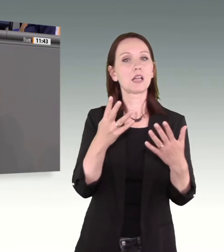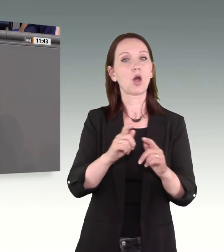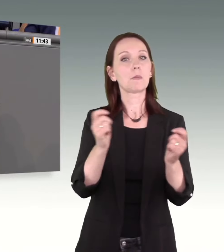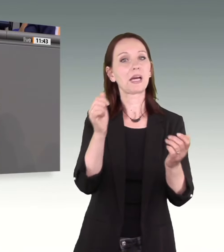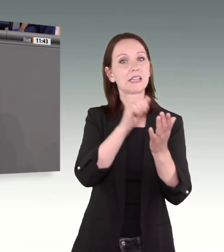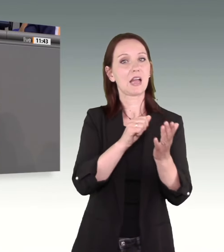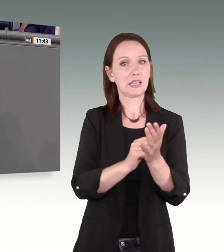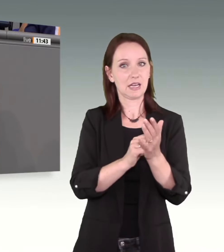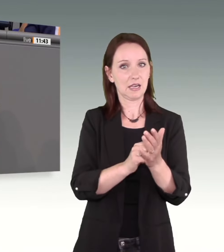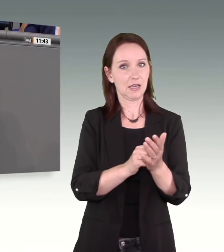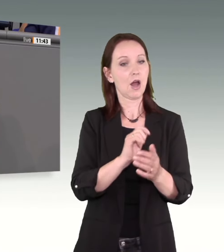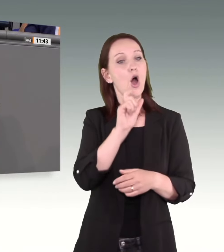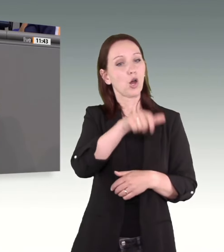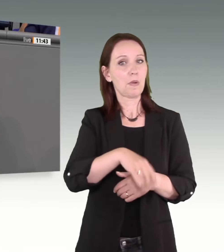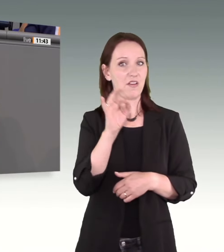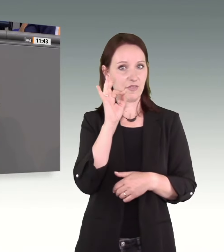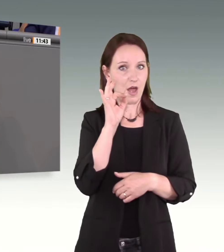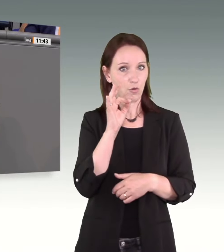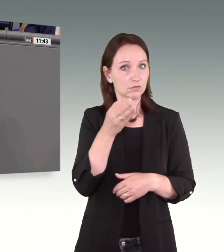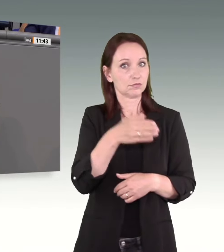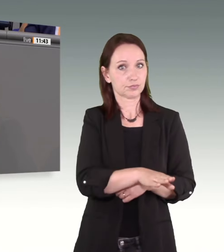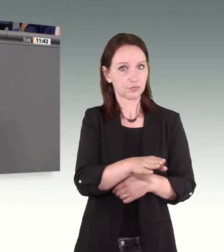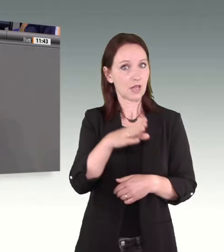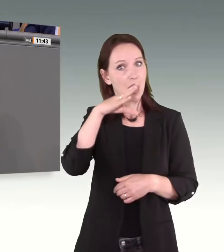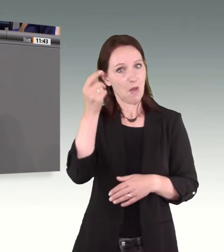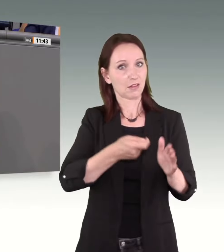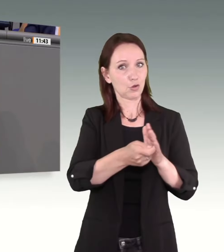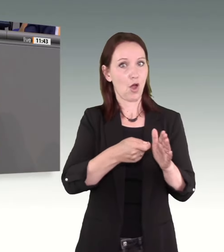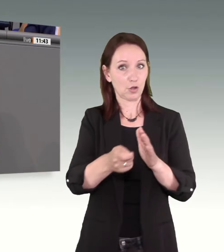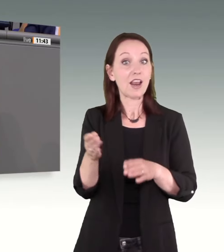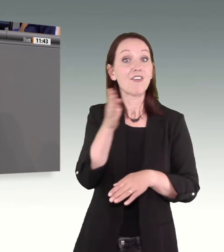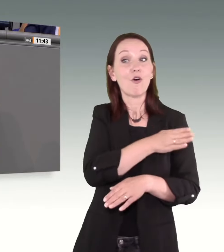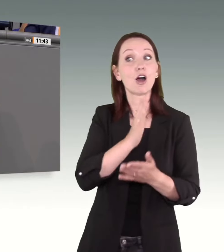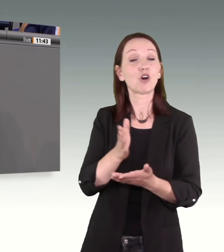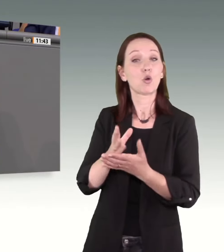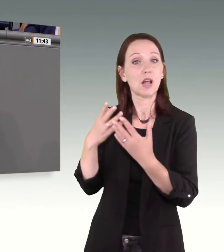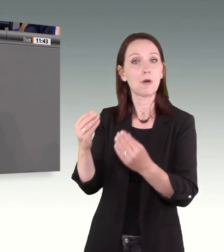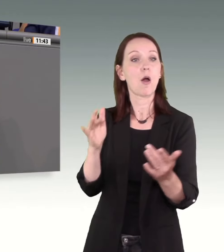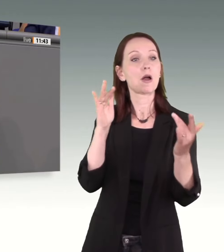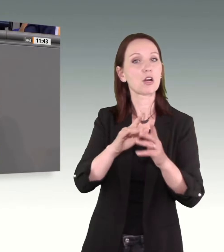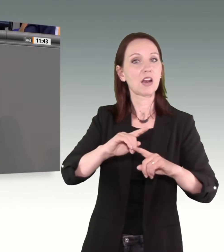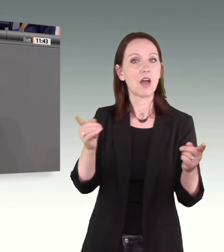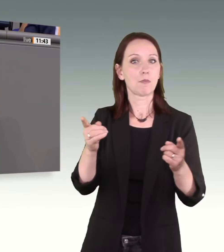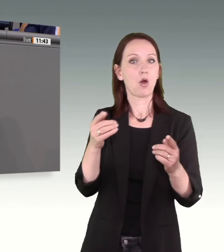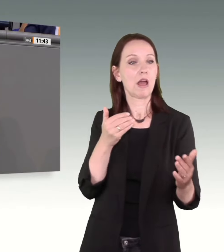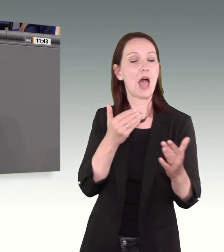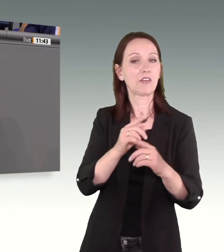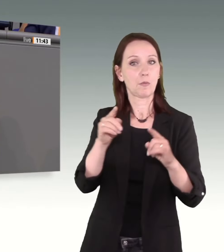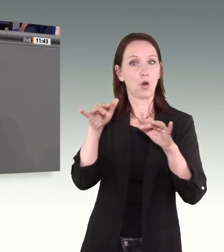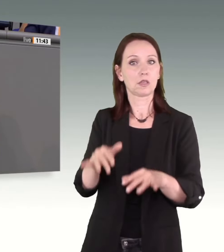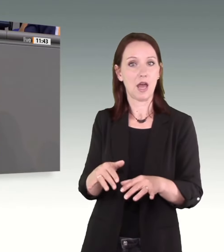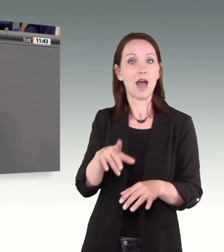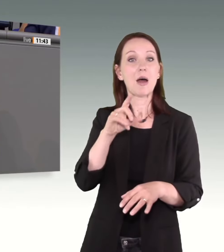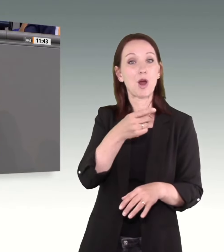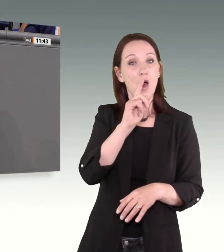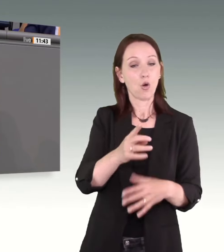vorher eben ein Kontakt- oder Annäherungsverbot verhängt wurde. 109 Frauen also, die sich Hilfe bei staatlichen Stellen gesucht